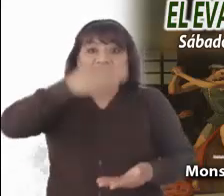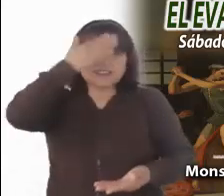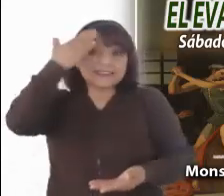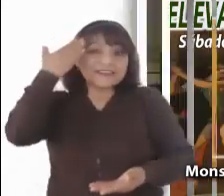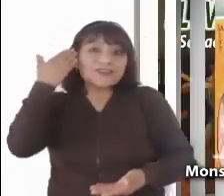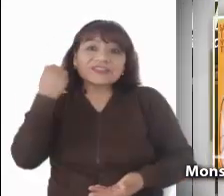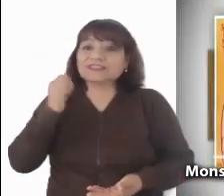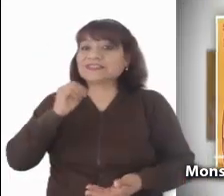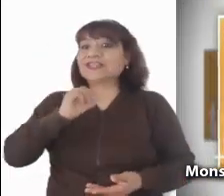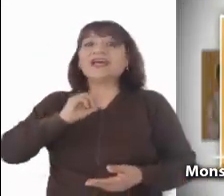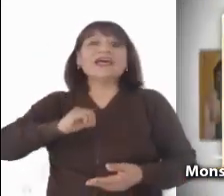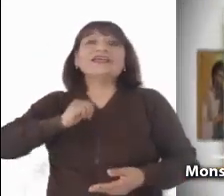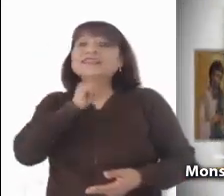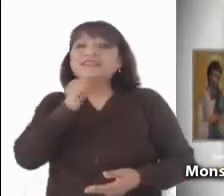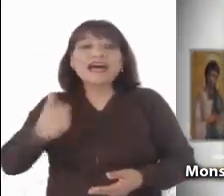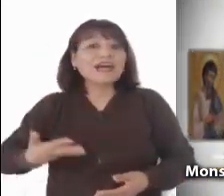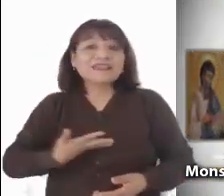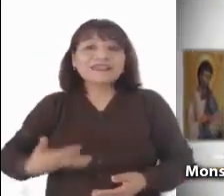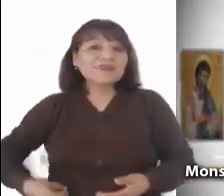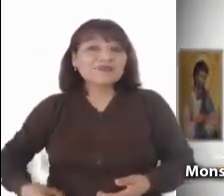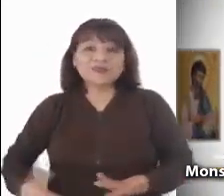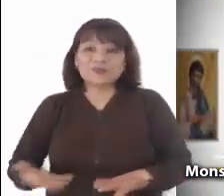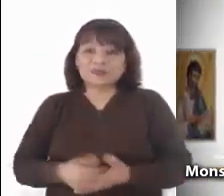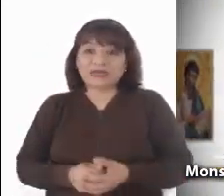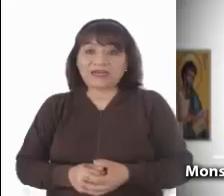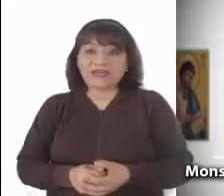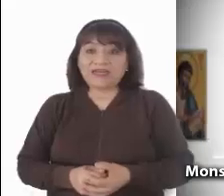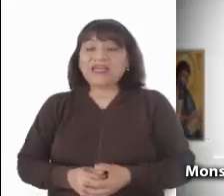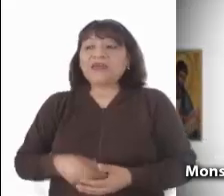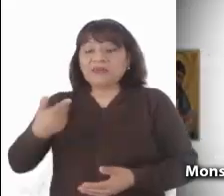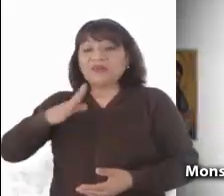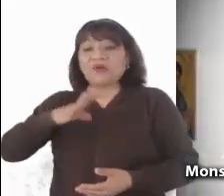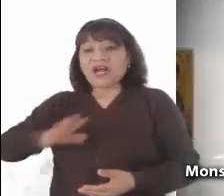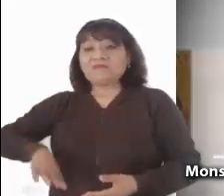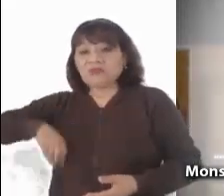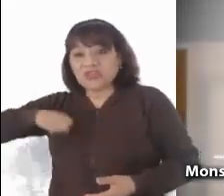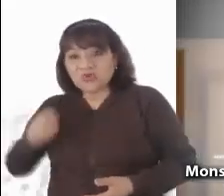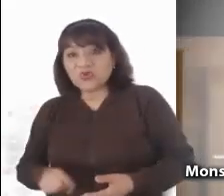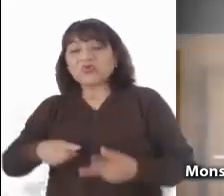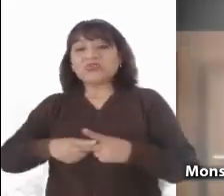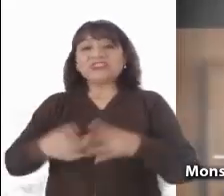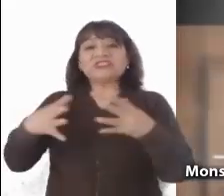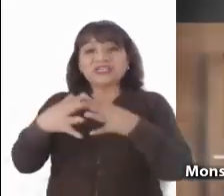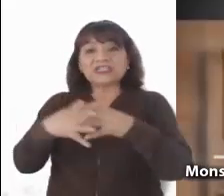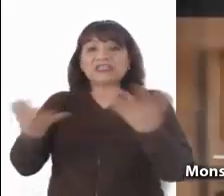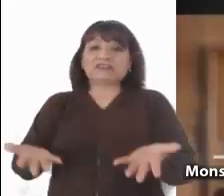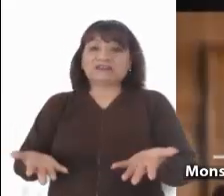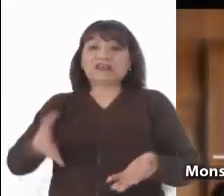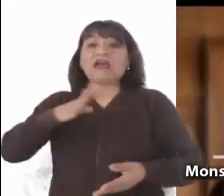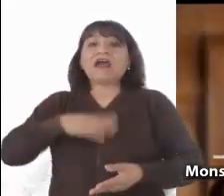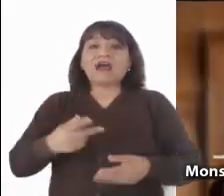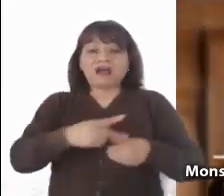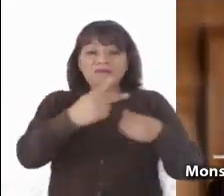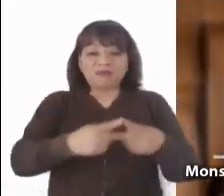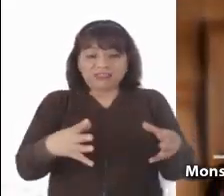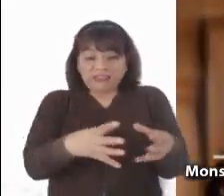colaterales que producen las guerras estúpidas de los poderosos. Los países débiles que se ven afectados